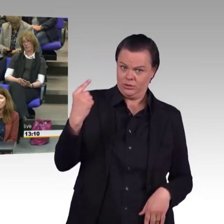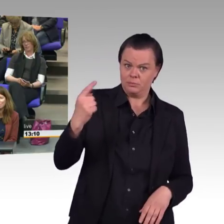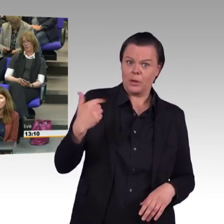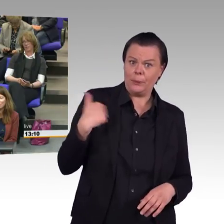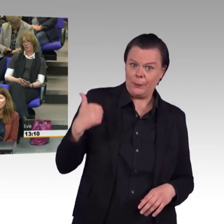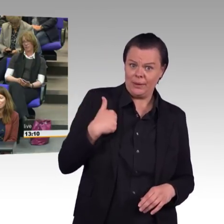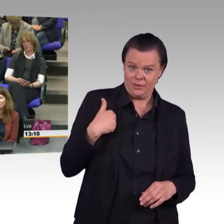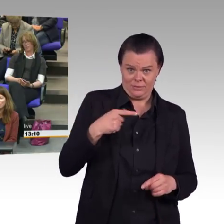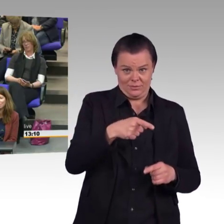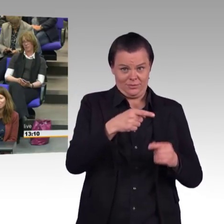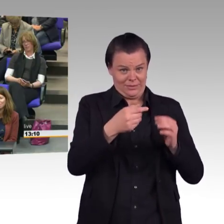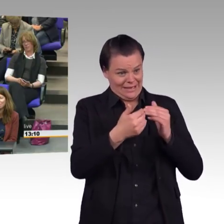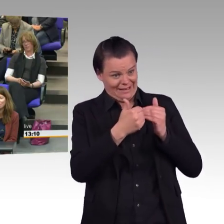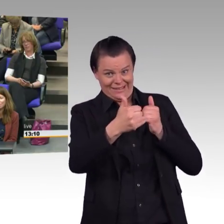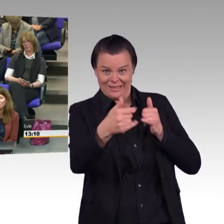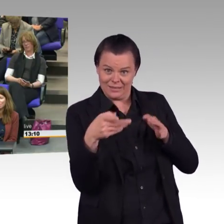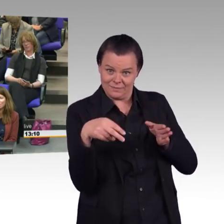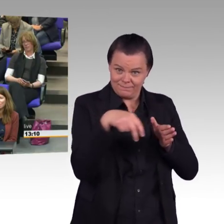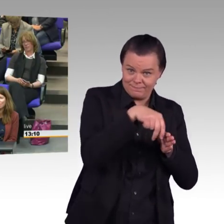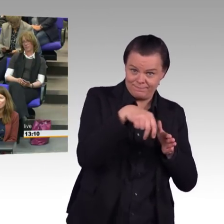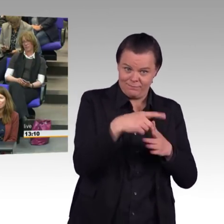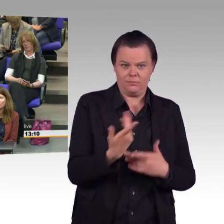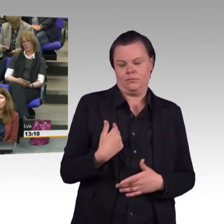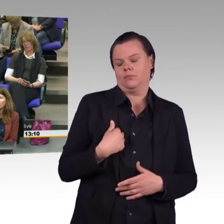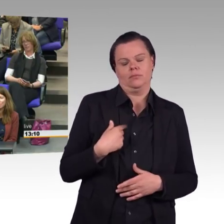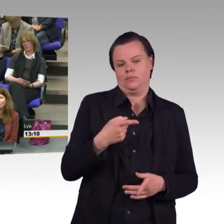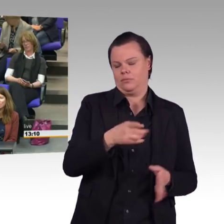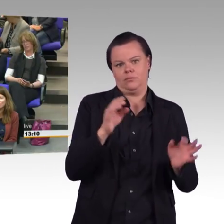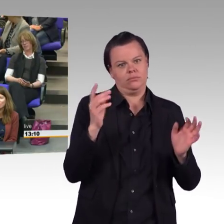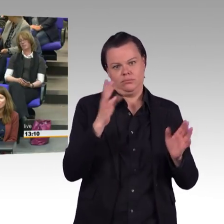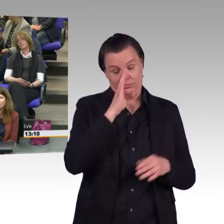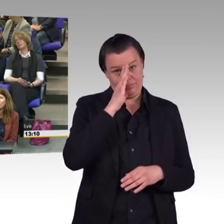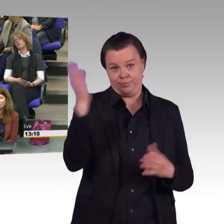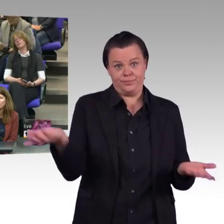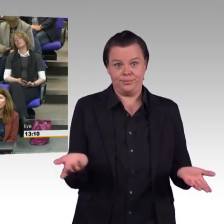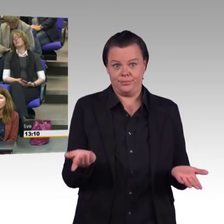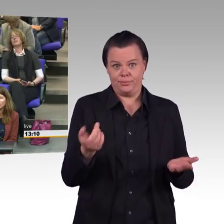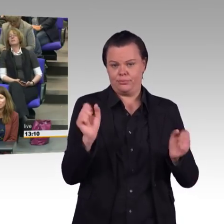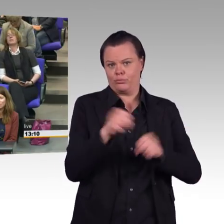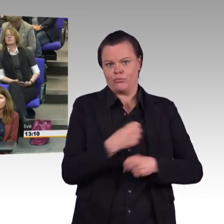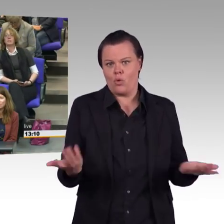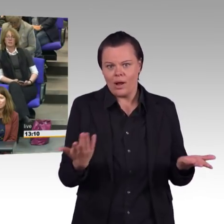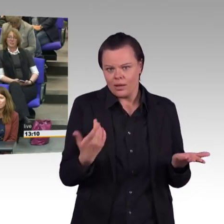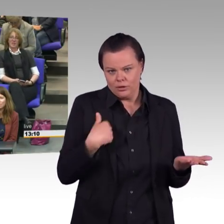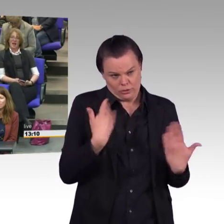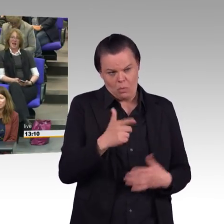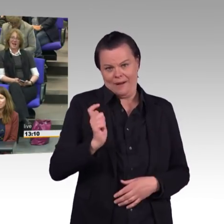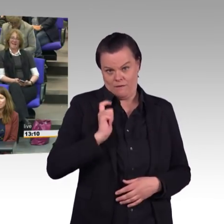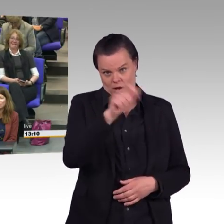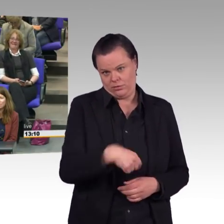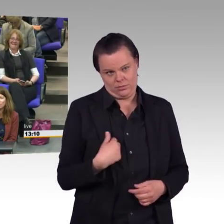in Bremen-Farge oder in Niederaußen, nach einem bestimmten Zeitpunkt abgeschrieben sind und die vom